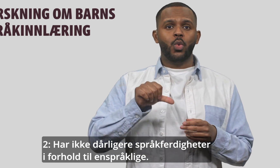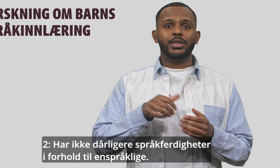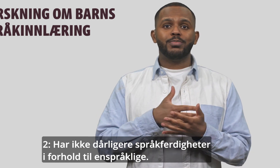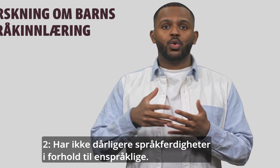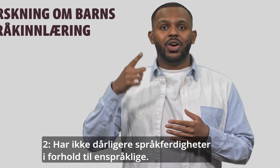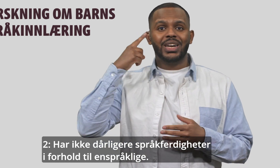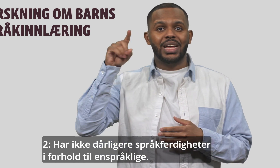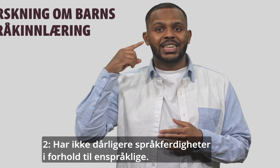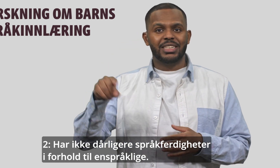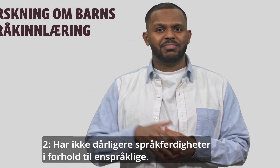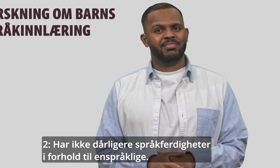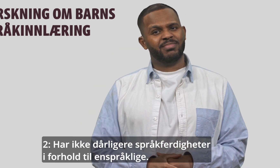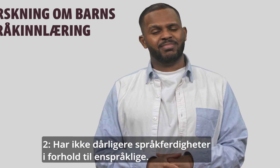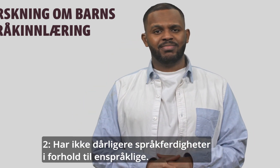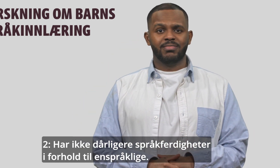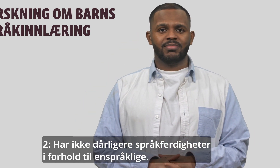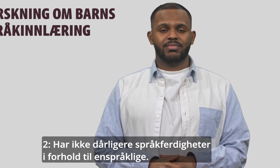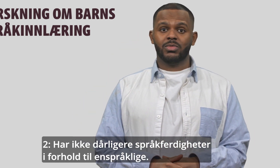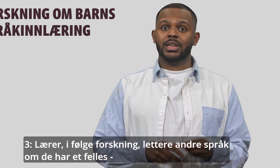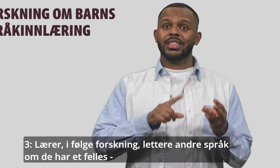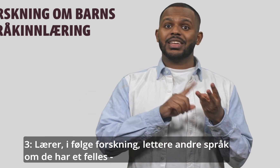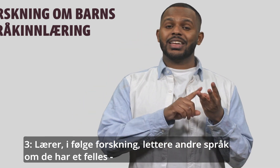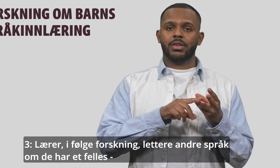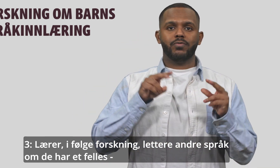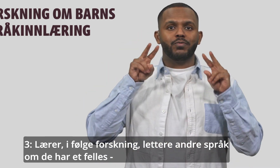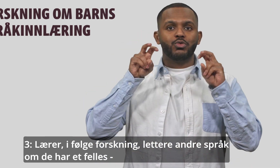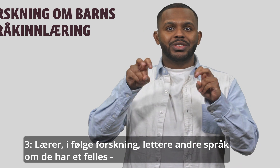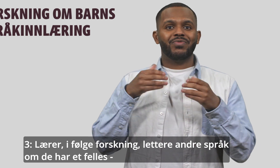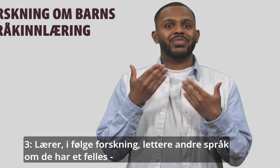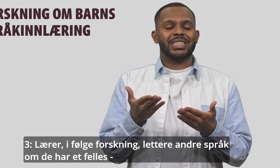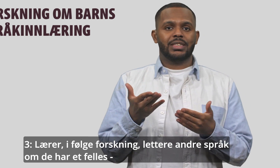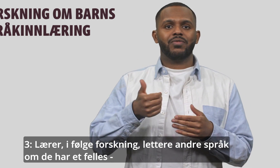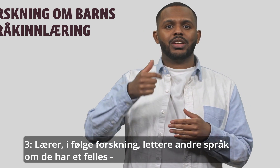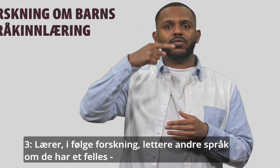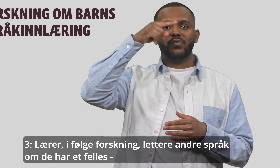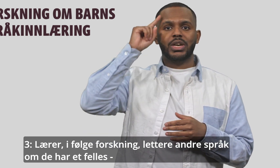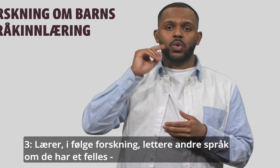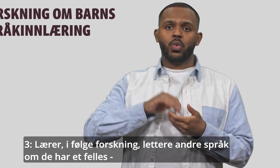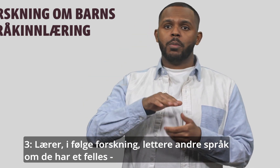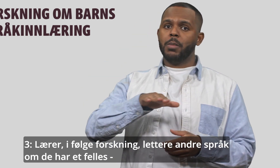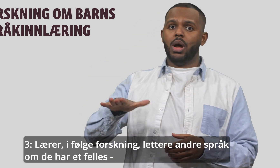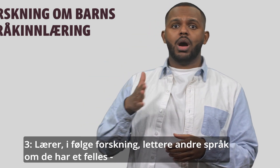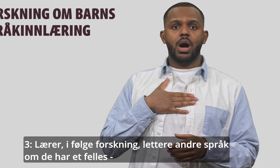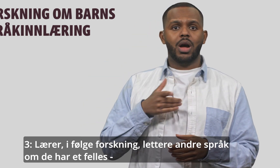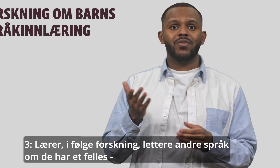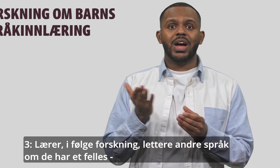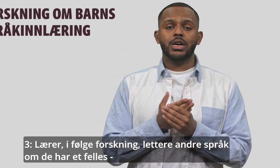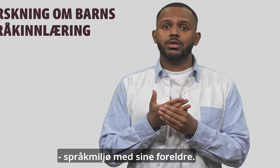dårligere språkferdigheter i forhold til enspråklige. 3. Lærer i følge forskning lettere andre språk om de har et felles